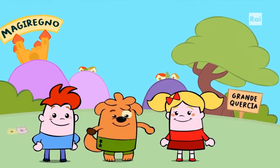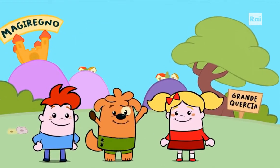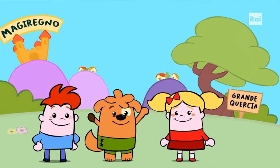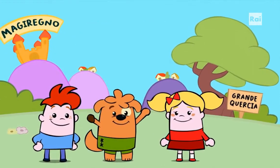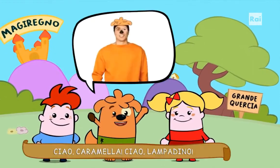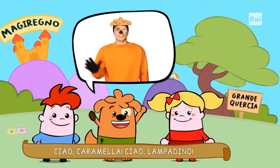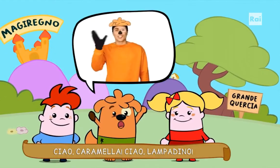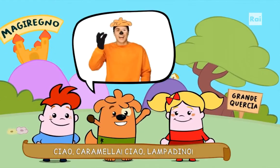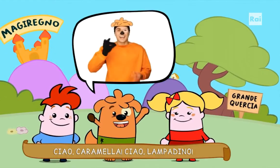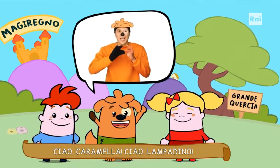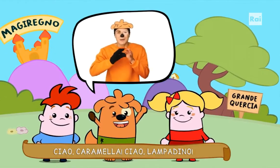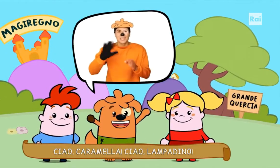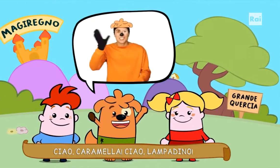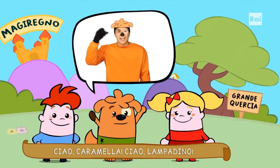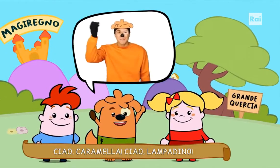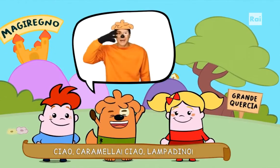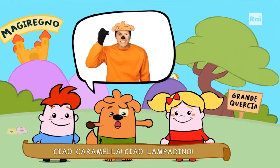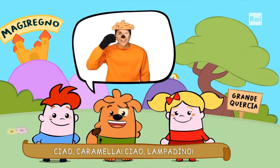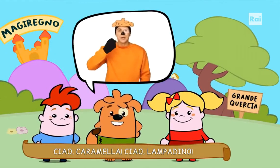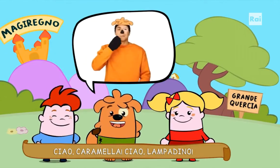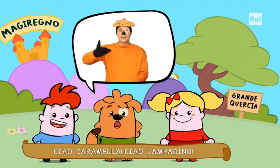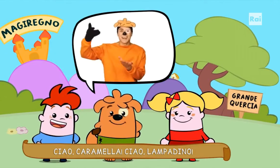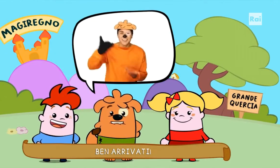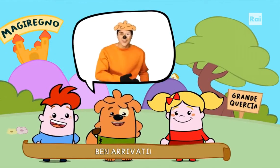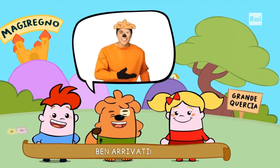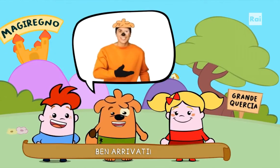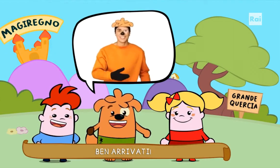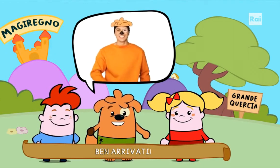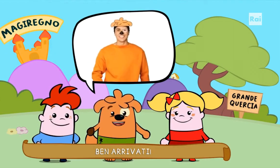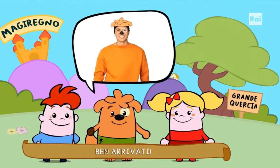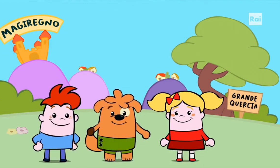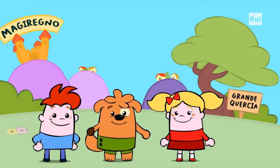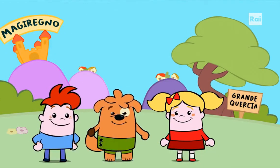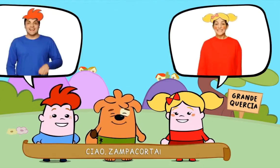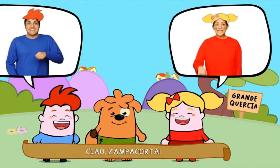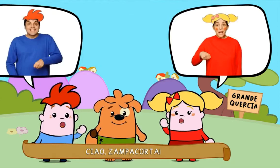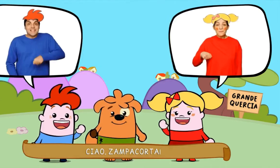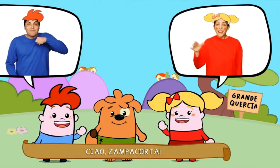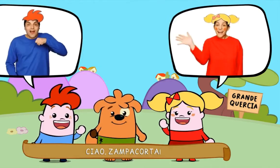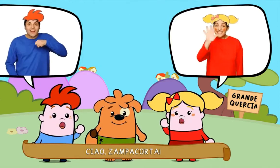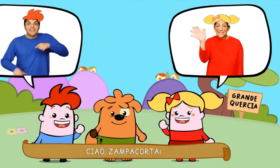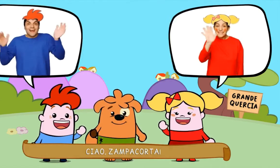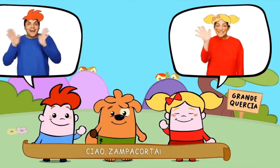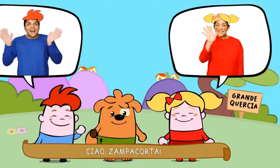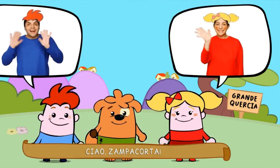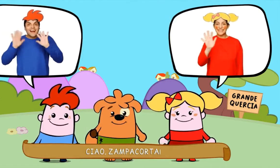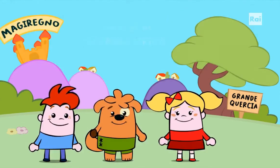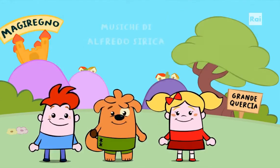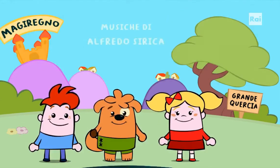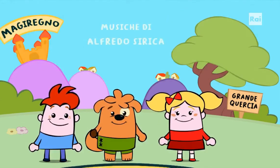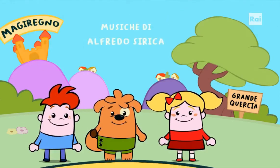ciao Caramella ciao Lampadino bene arrivati ciao Sampacorta